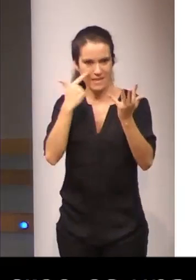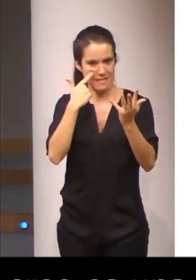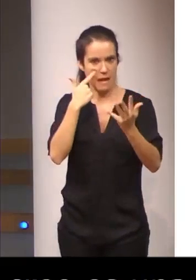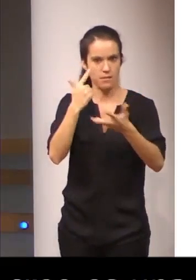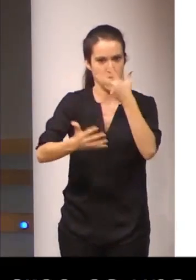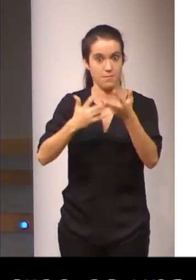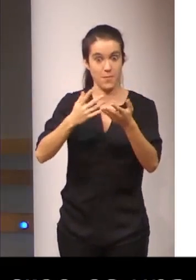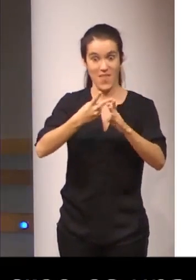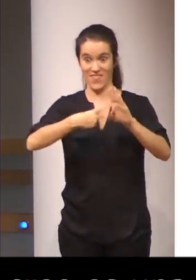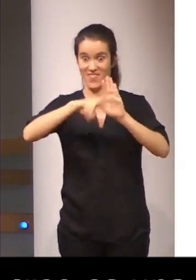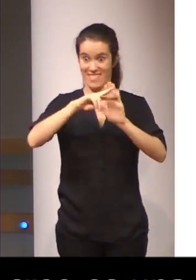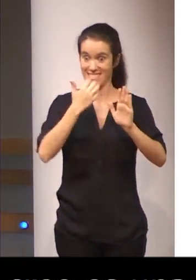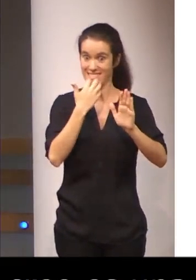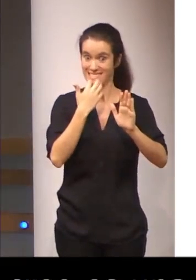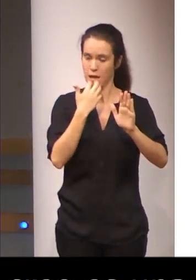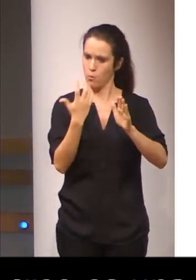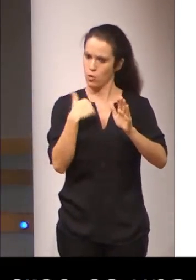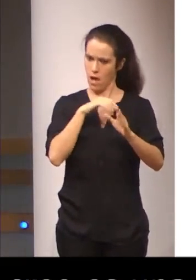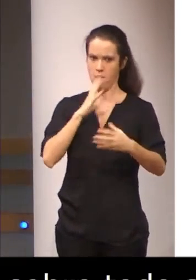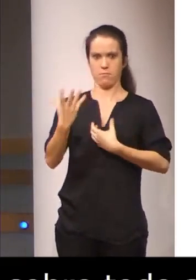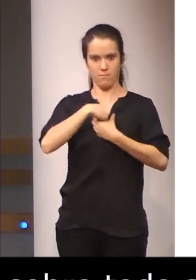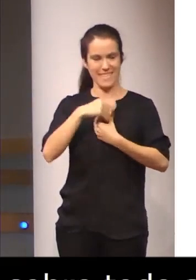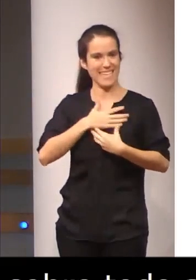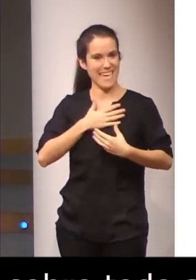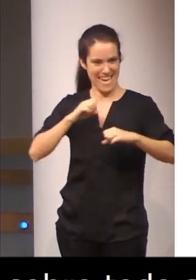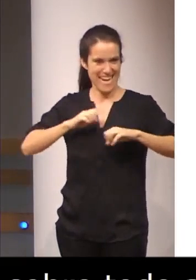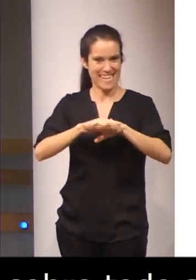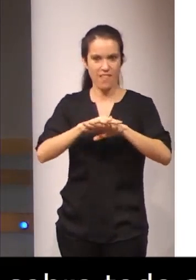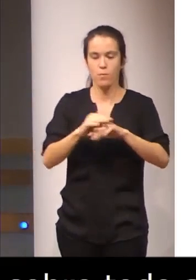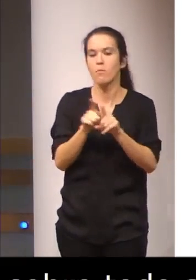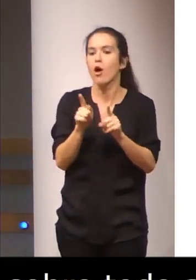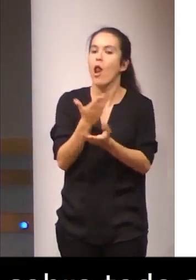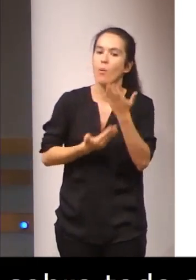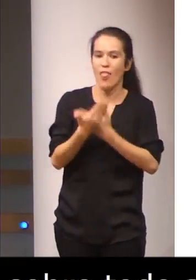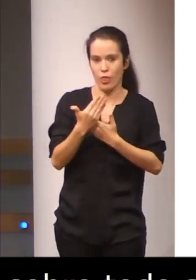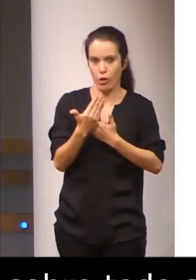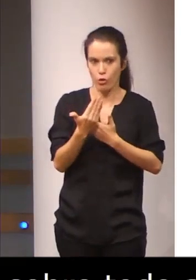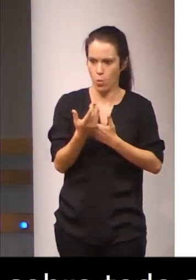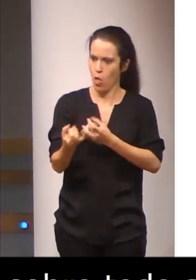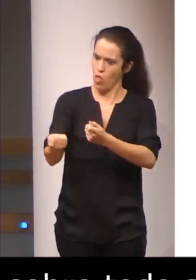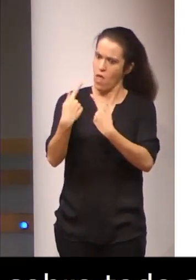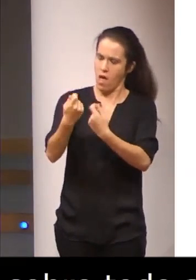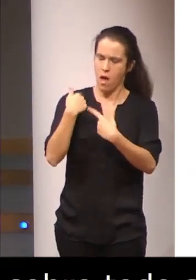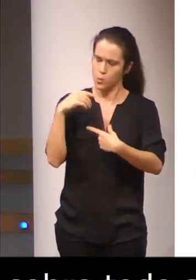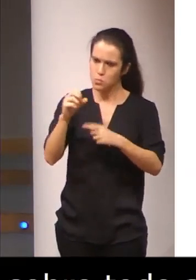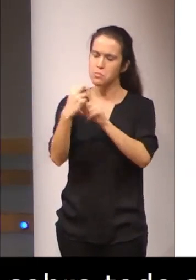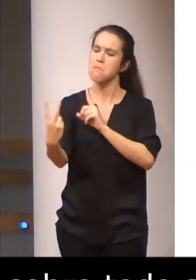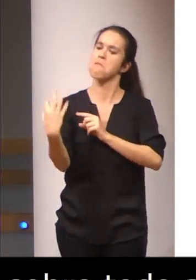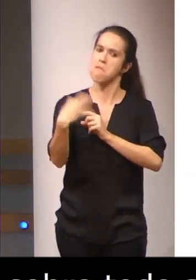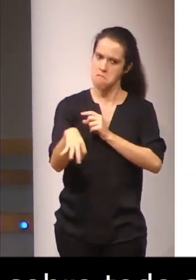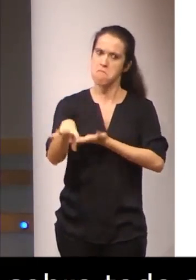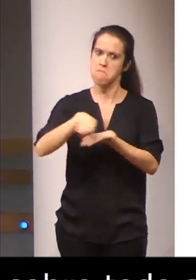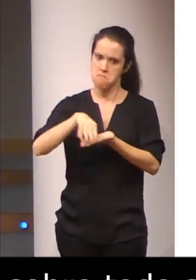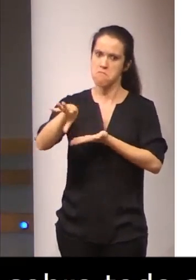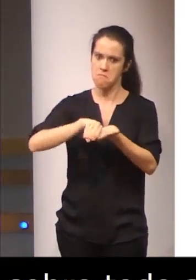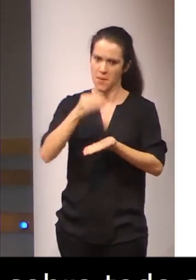La FILSE, de hecho, se ha integrado en nuestra red como colaboradores, porque aportan muchísimo, y son ellos, la asociación, los